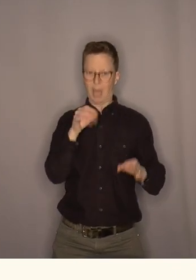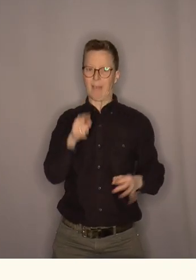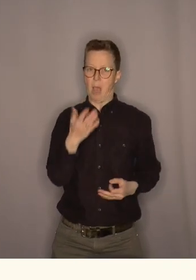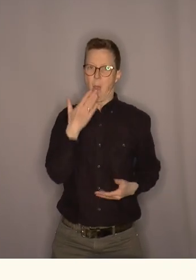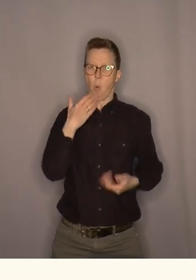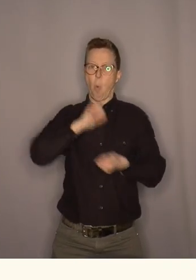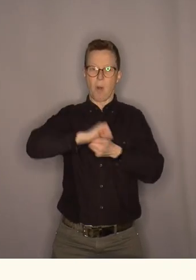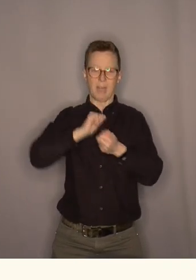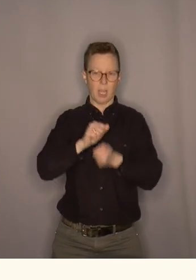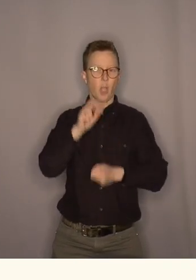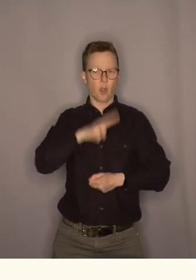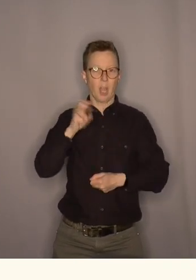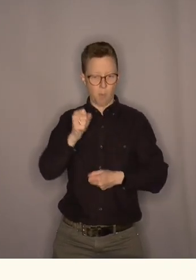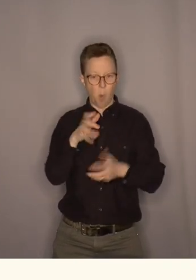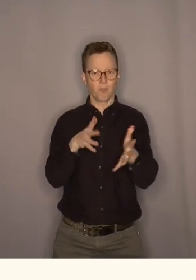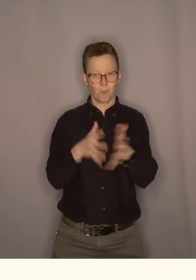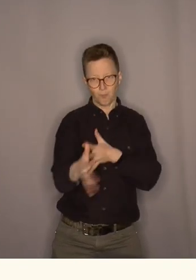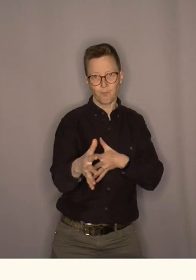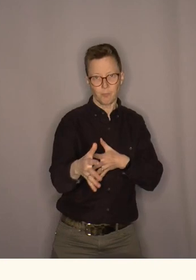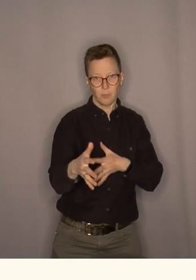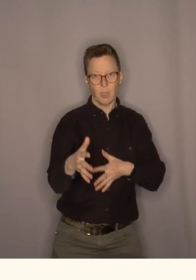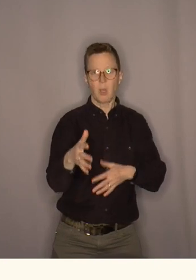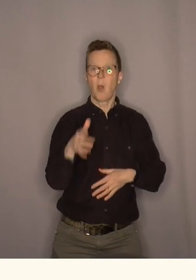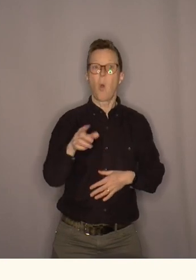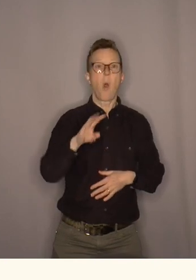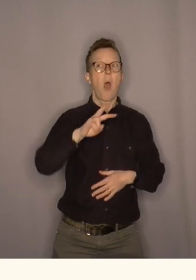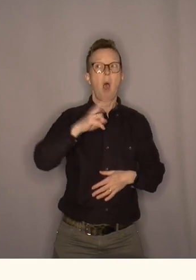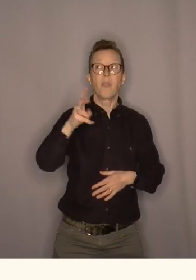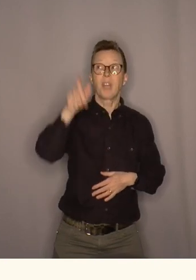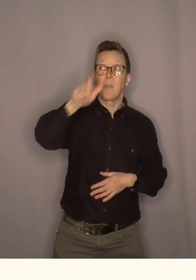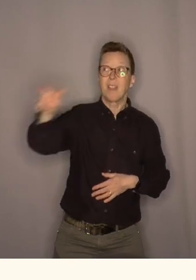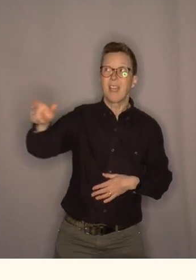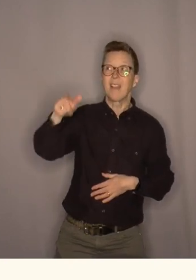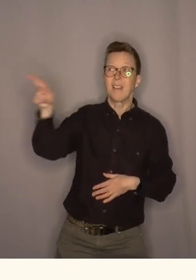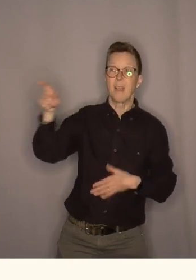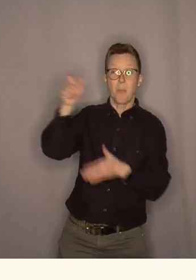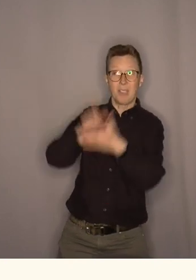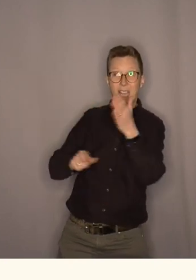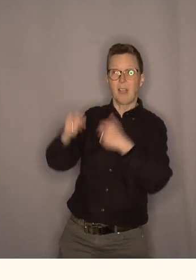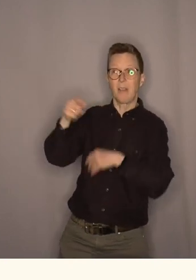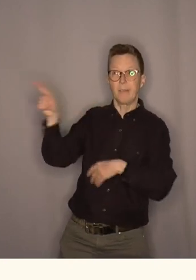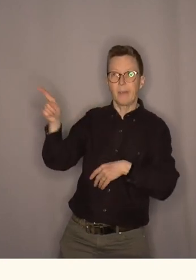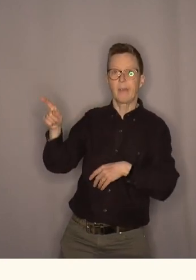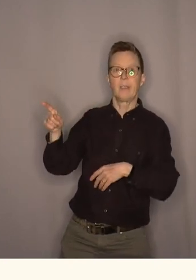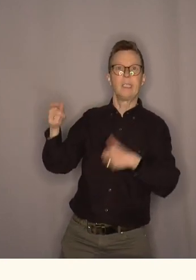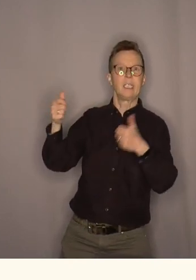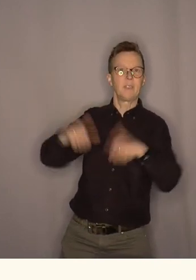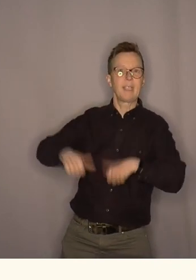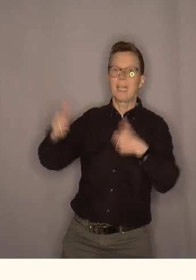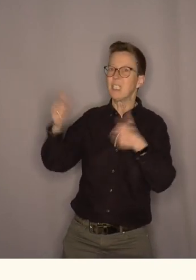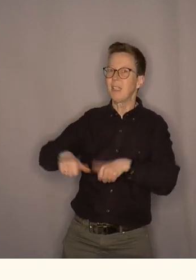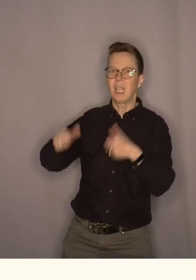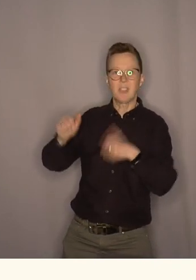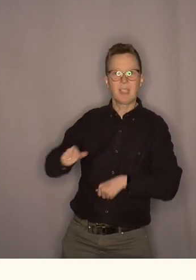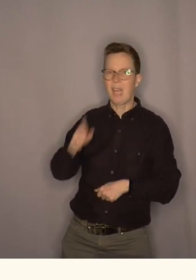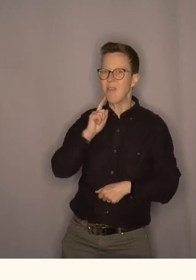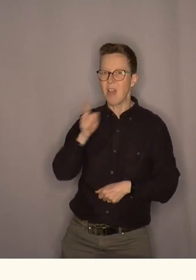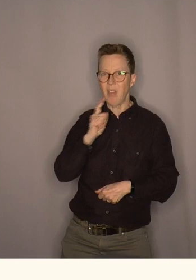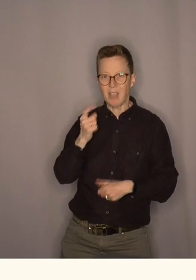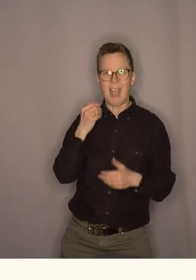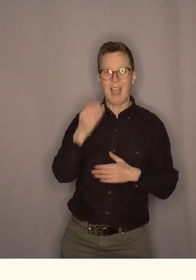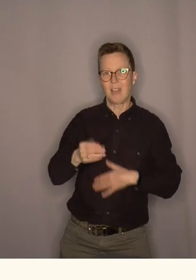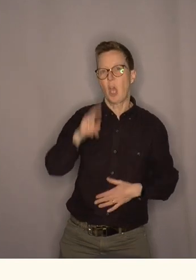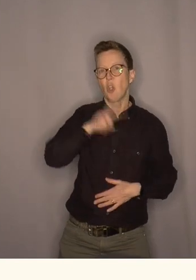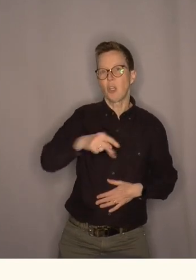politikk som Norge bør gjennomføre. Og der har de andre partiene jevnt over sviktet hver eneste dag siden Norge sa nei i